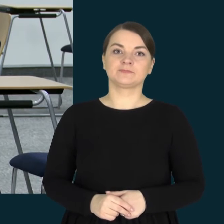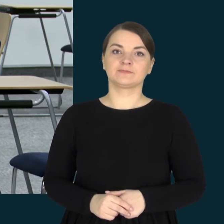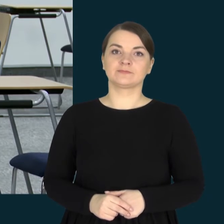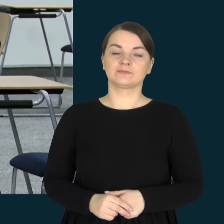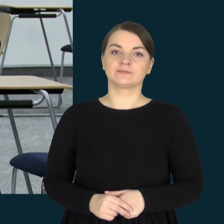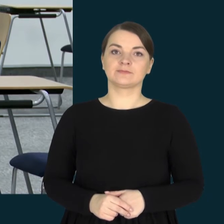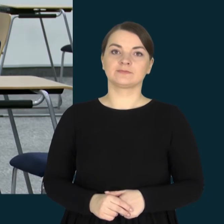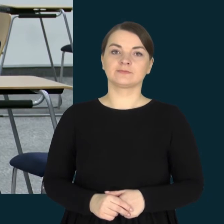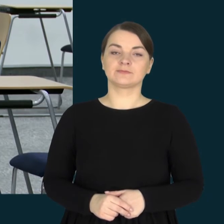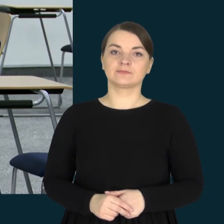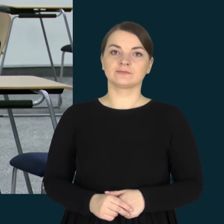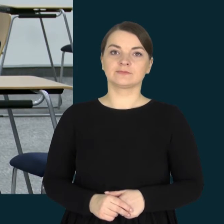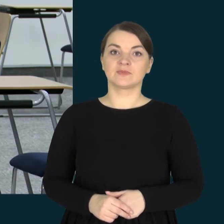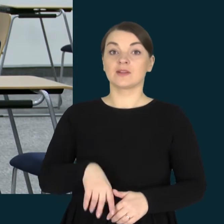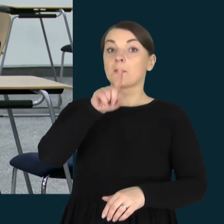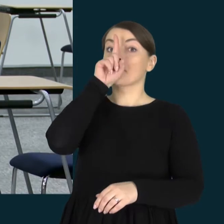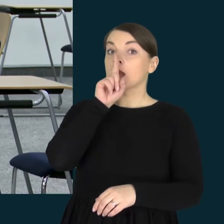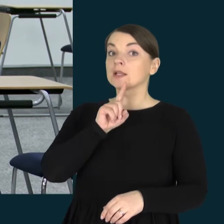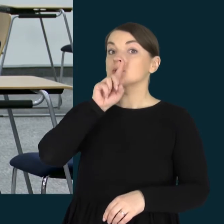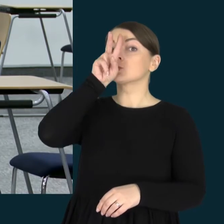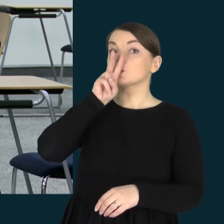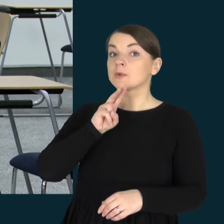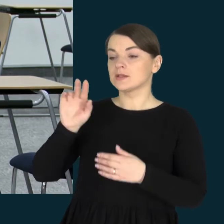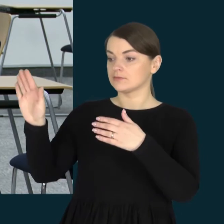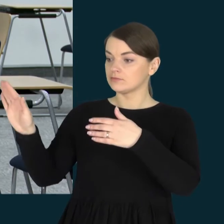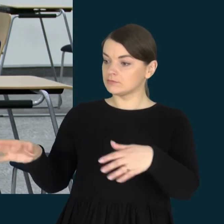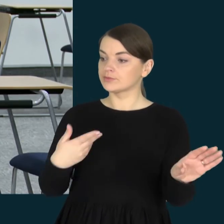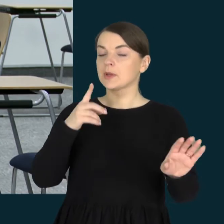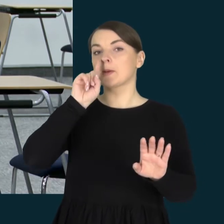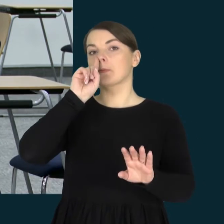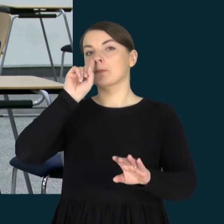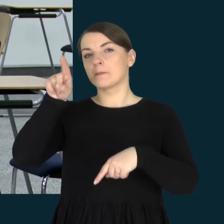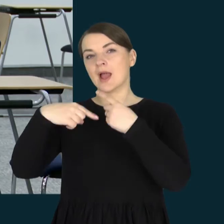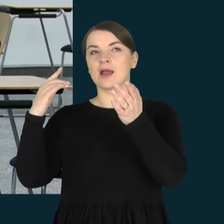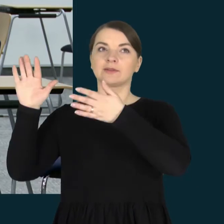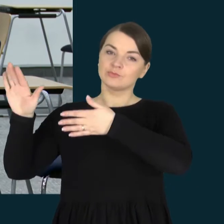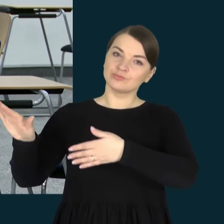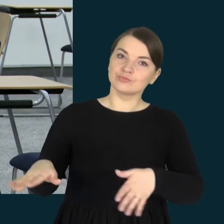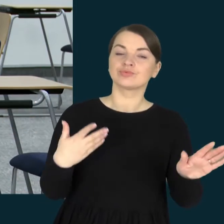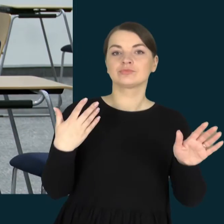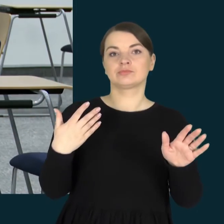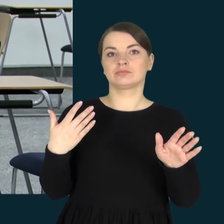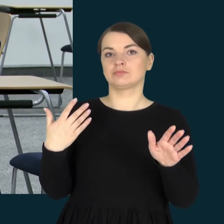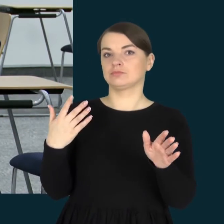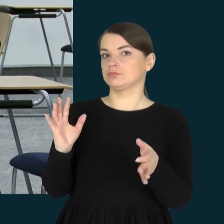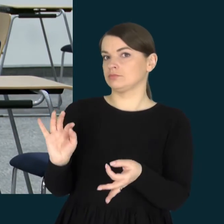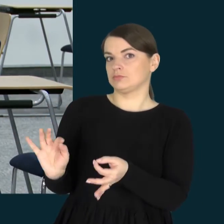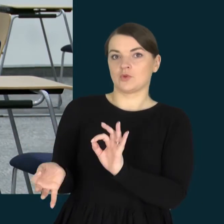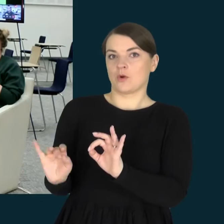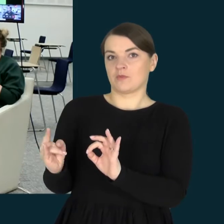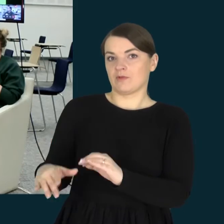praėjus porai mėnesių arba metams, arba ilgiau, normalus tempą vaikas.